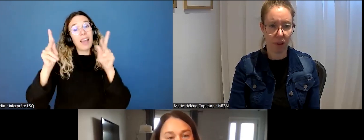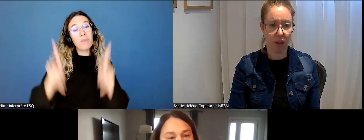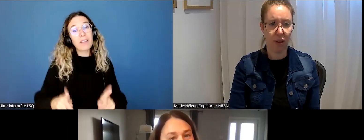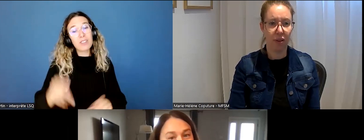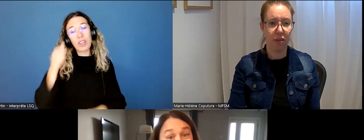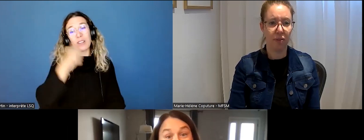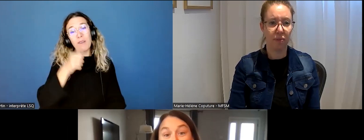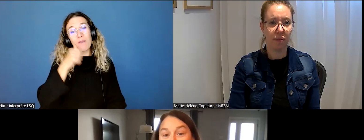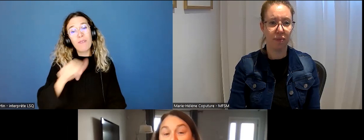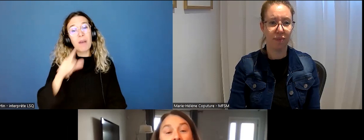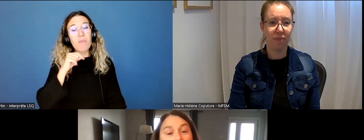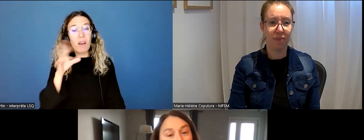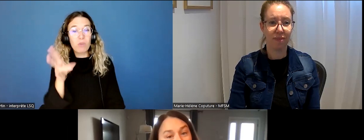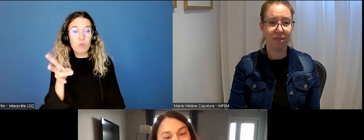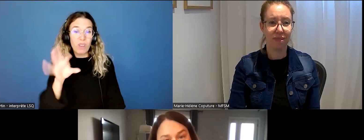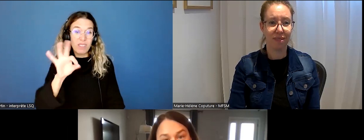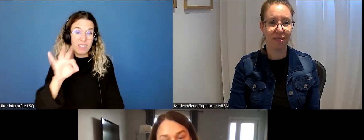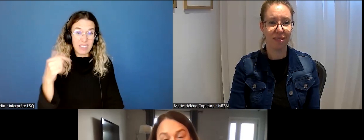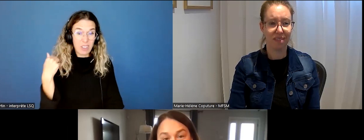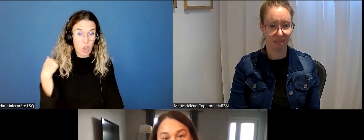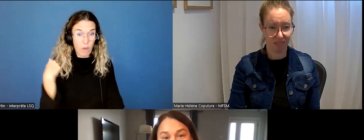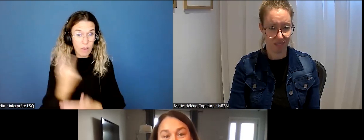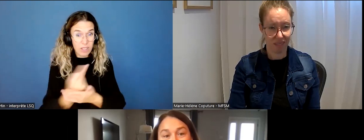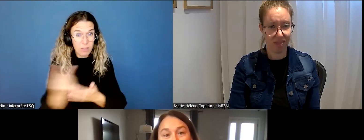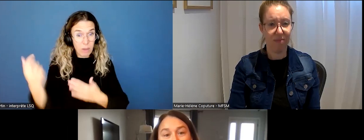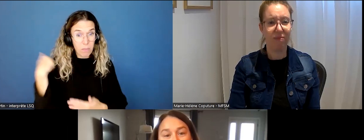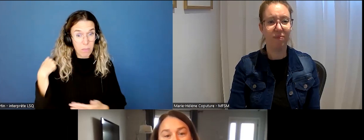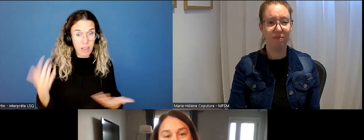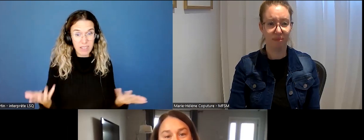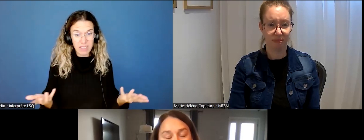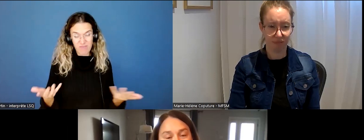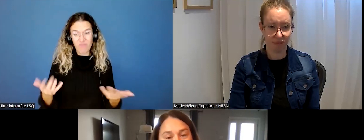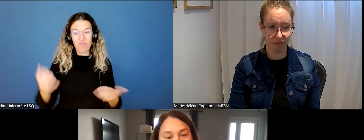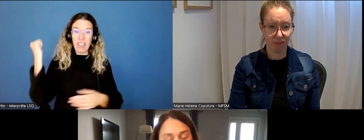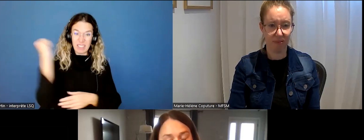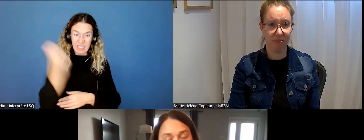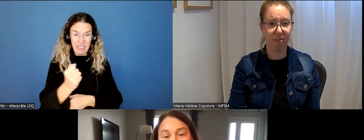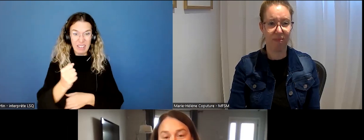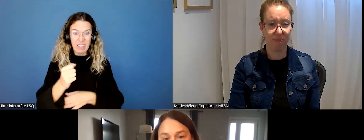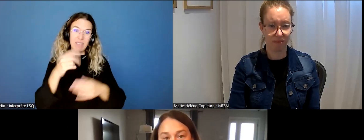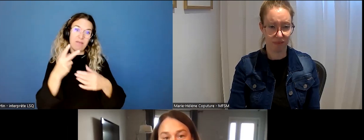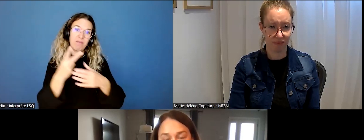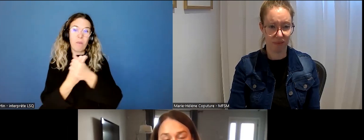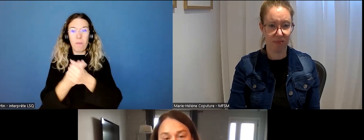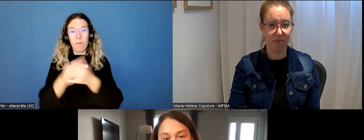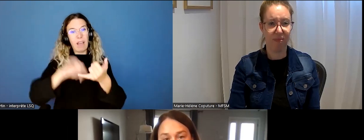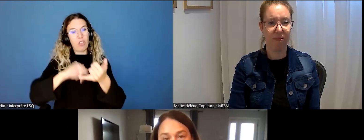femme de 79 ans la semaine passée, donc qui a été assassinée par son partenaire.